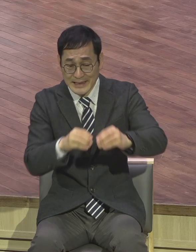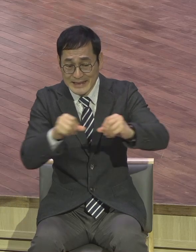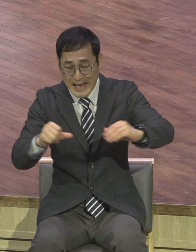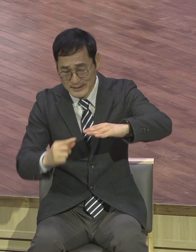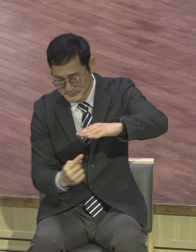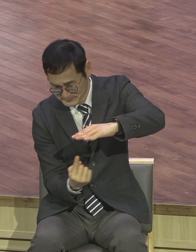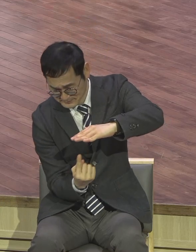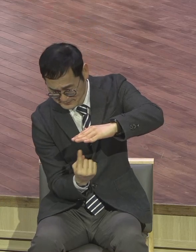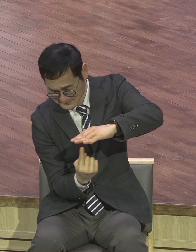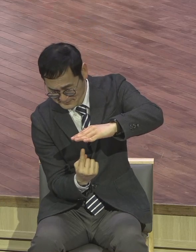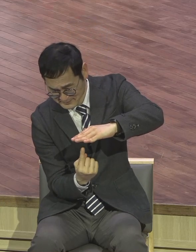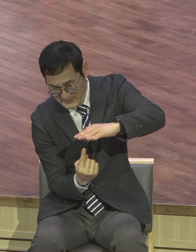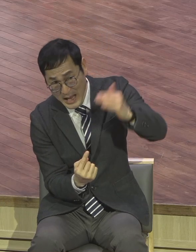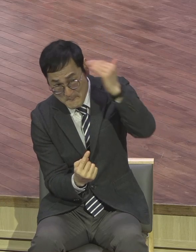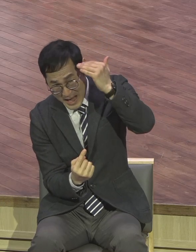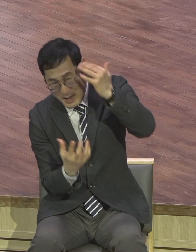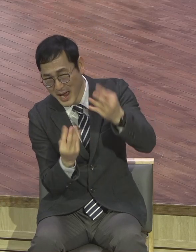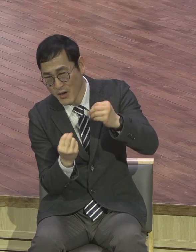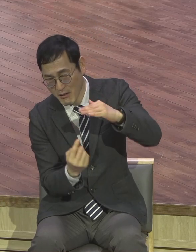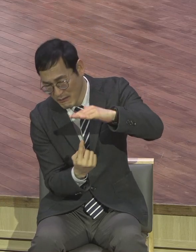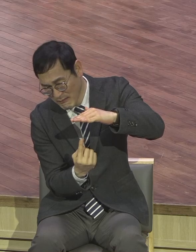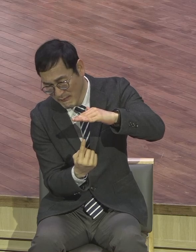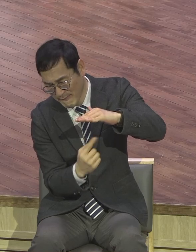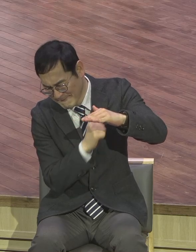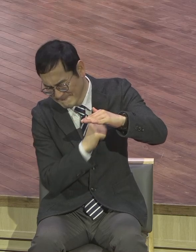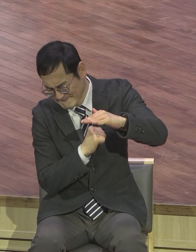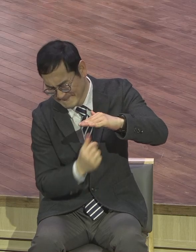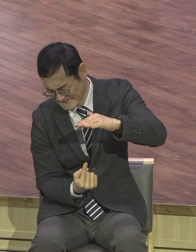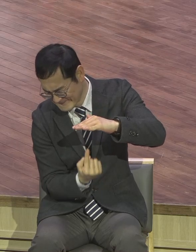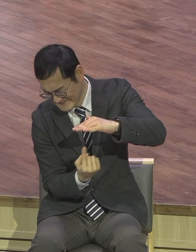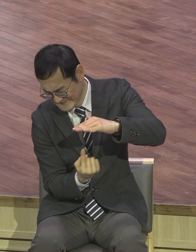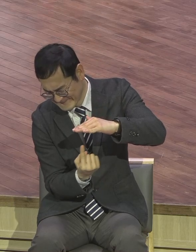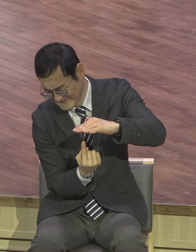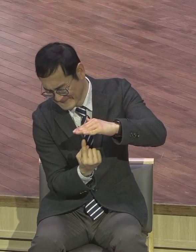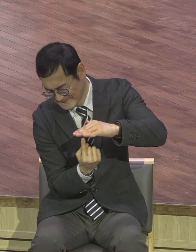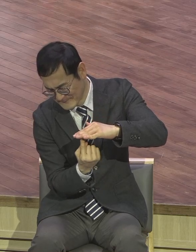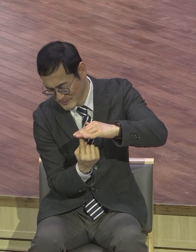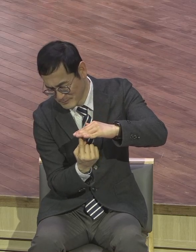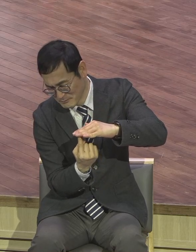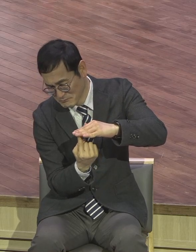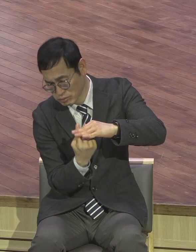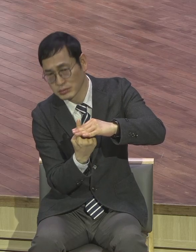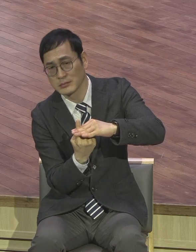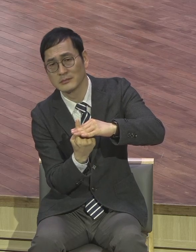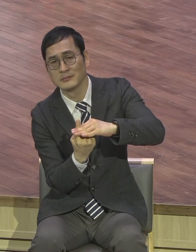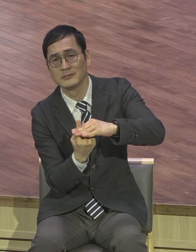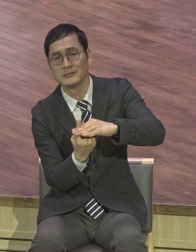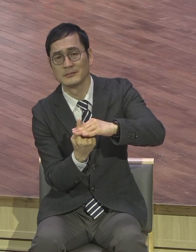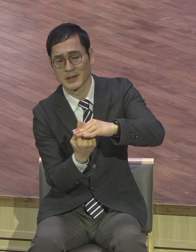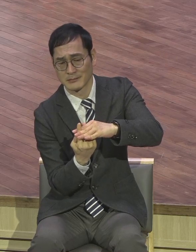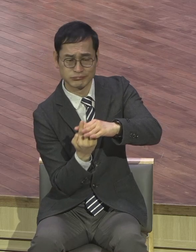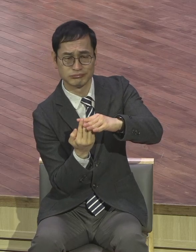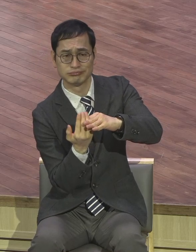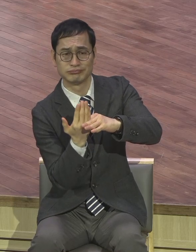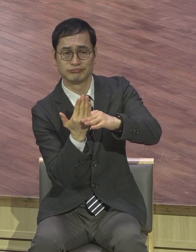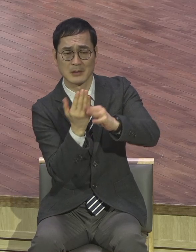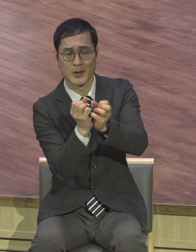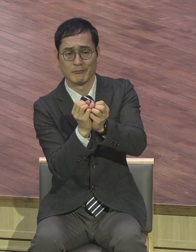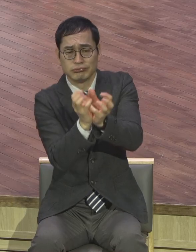올라오는데 방해가 많아. 그걸 막 치고 올라와서 딱 꽃을 피요. 그 약한 게